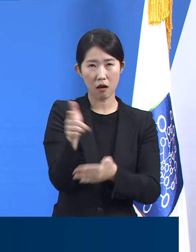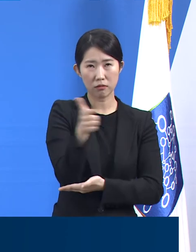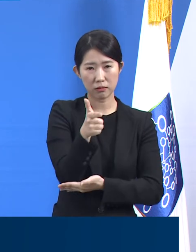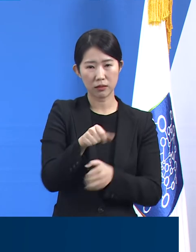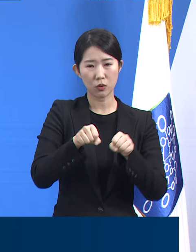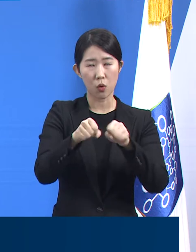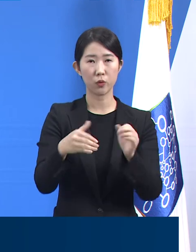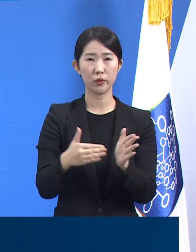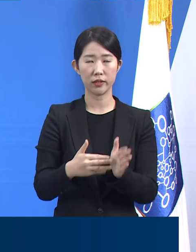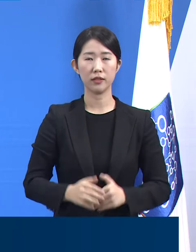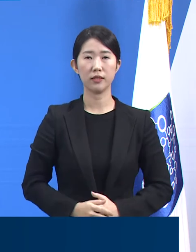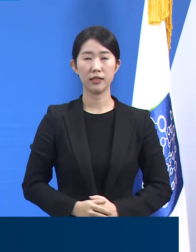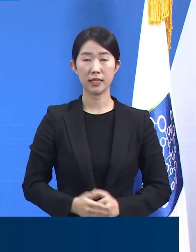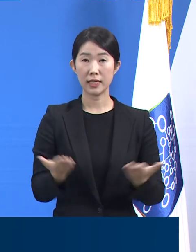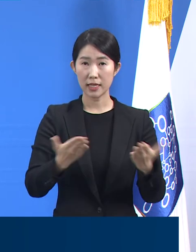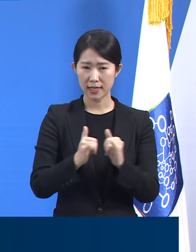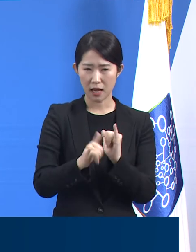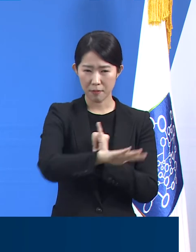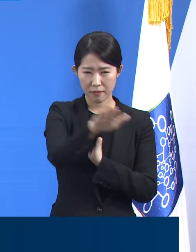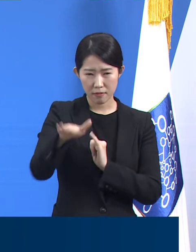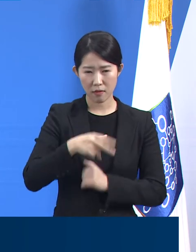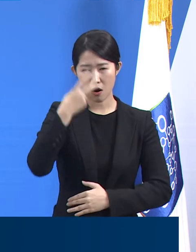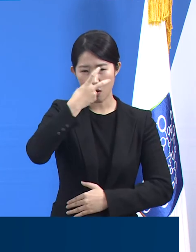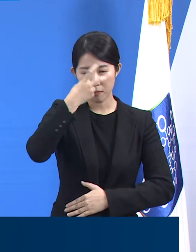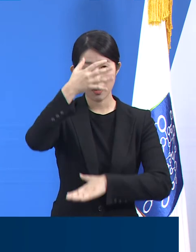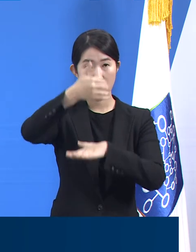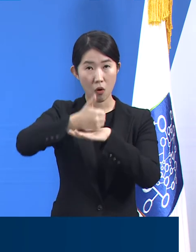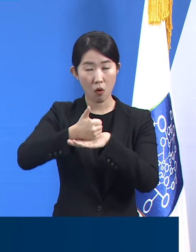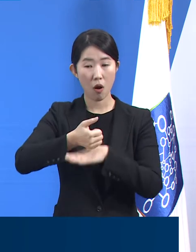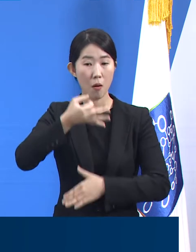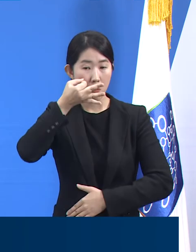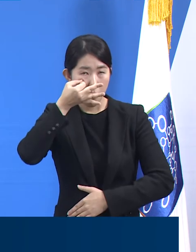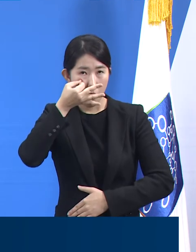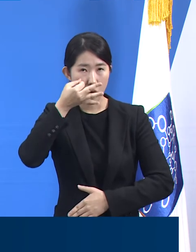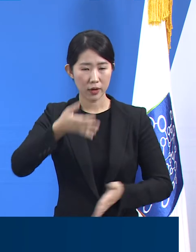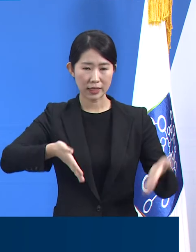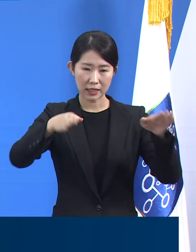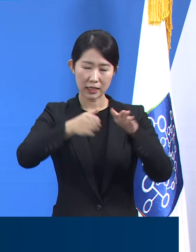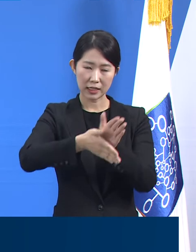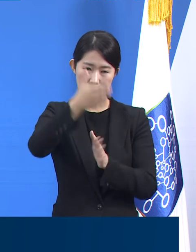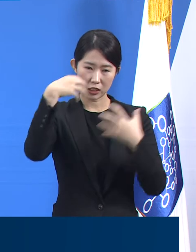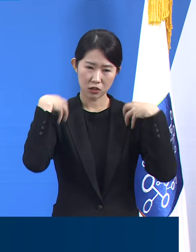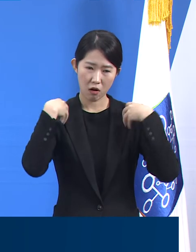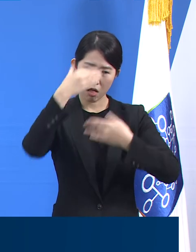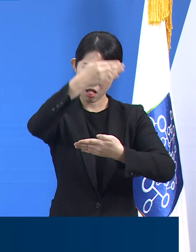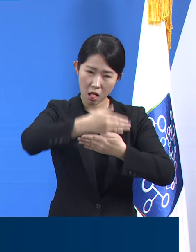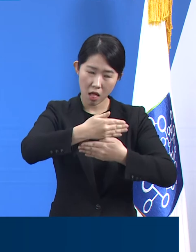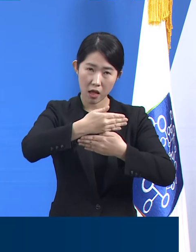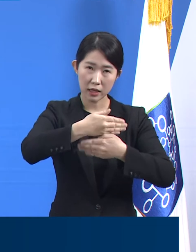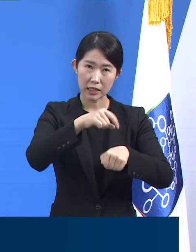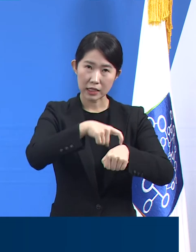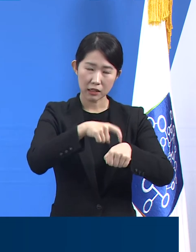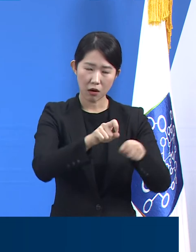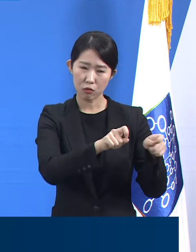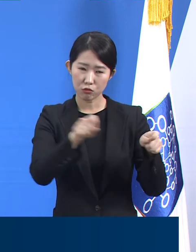직원들을 대상으로 실시한 전수검사 결과에 따라 시청 폐쇄기간 원정 여부가 결정될 예정입니다.